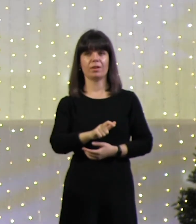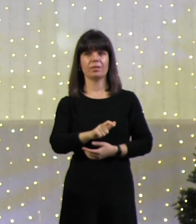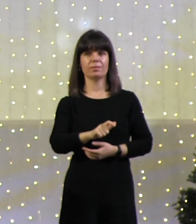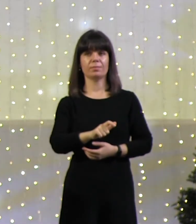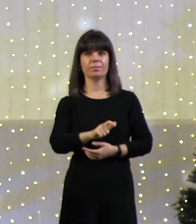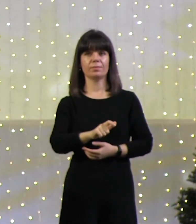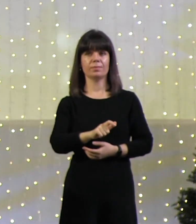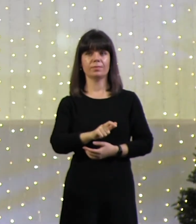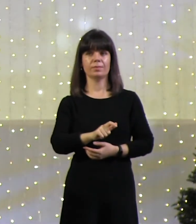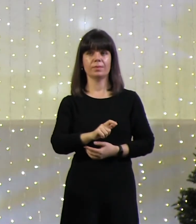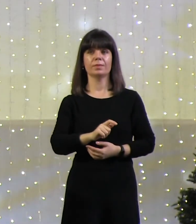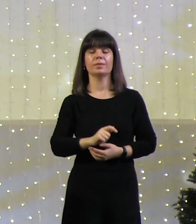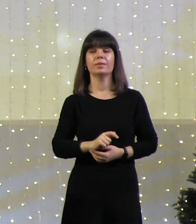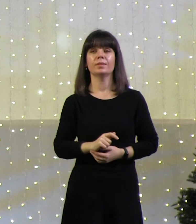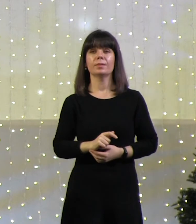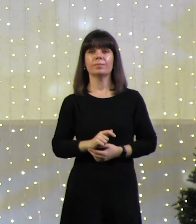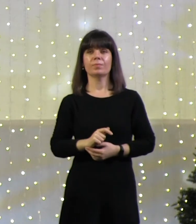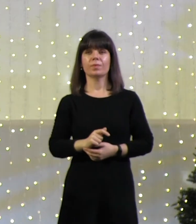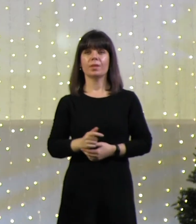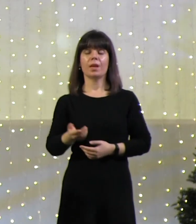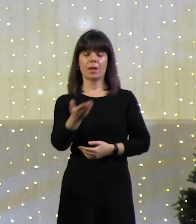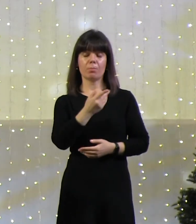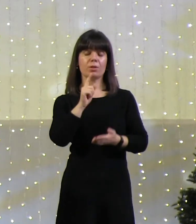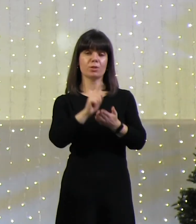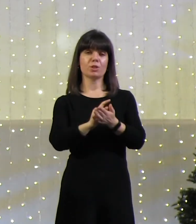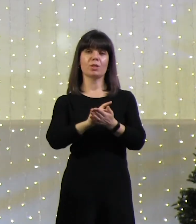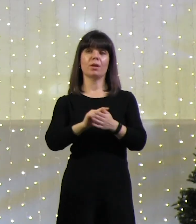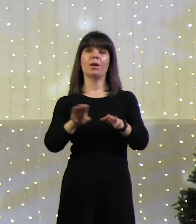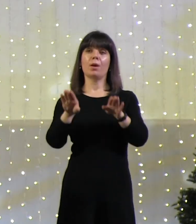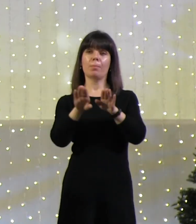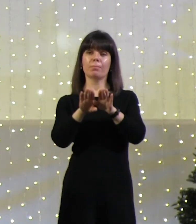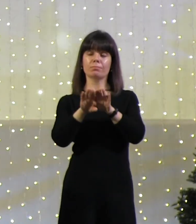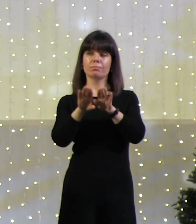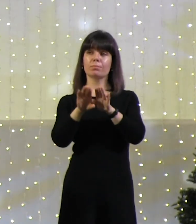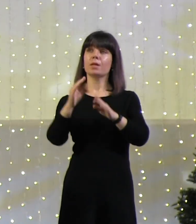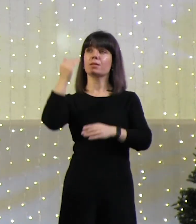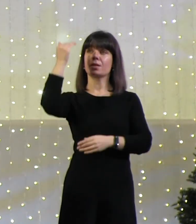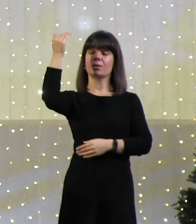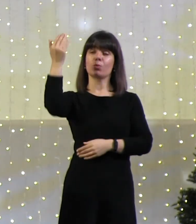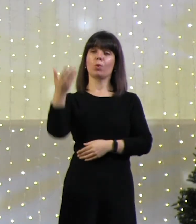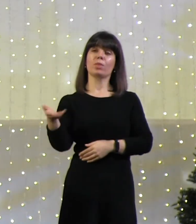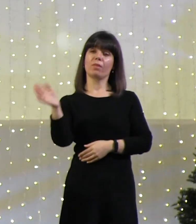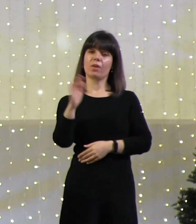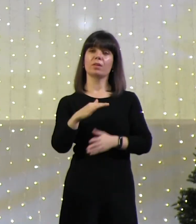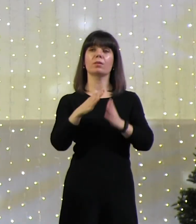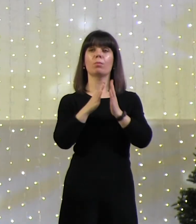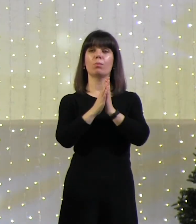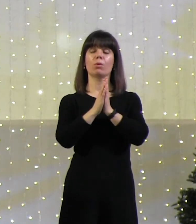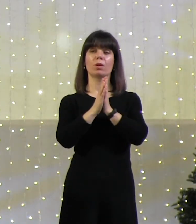И не ему нам уподобляться, а нам уподобляться нашему Создателю. Давайте помолимся.